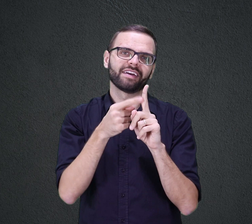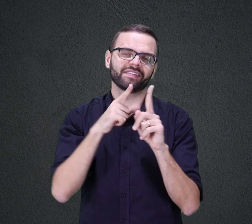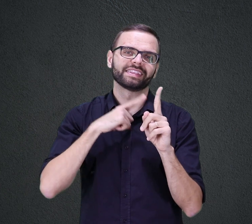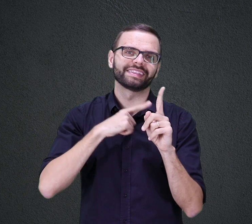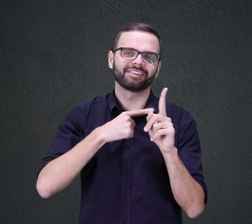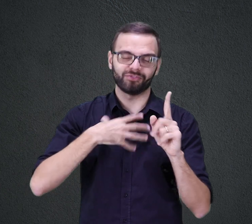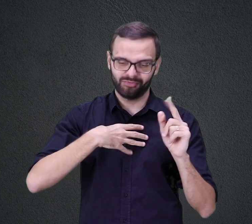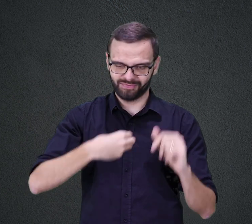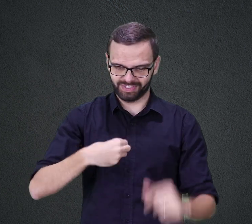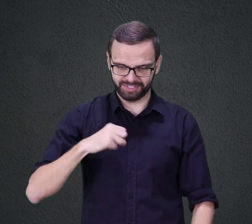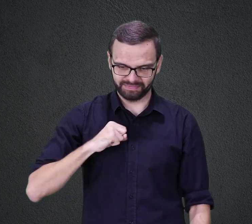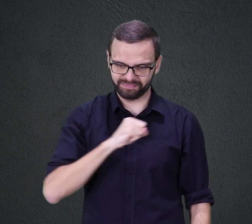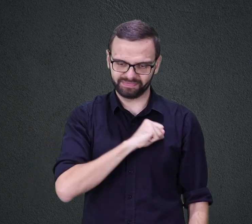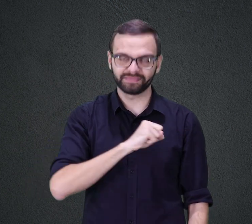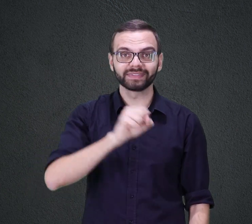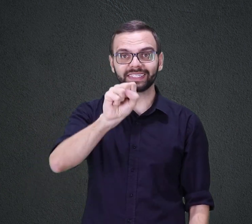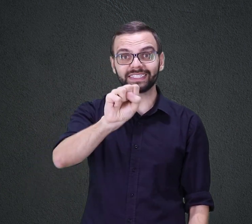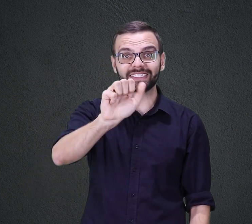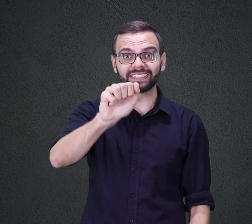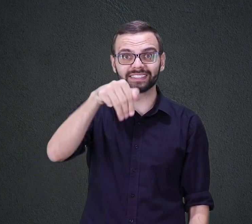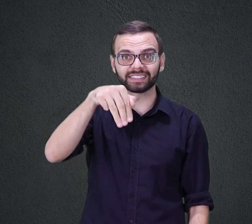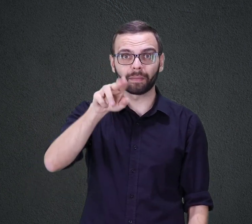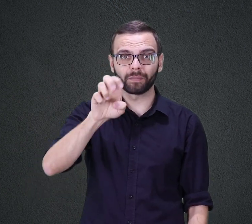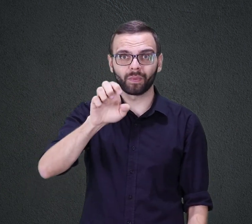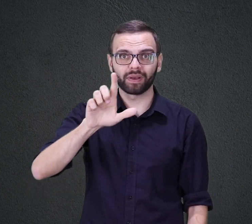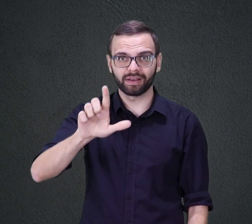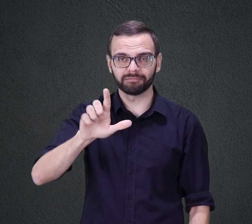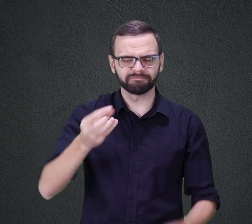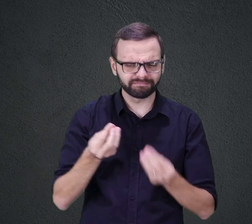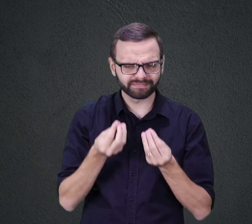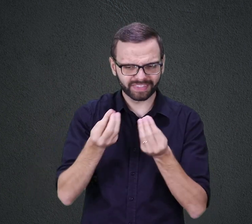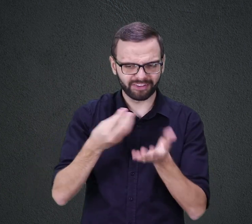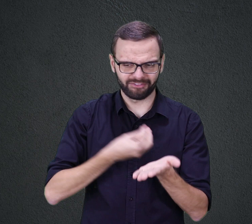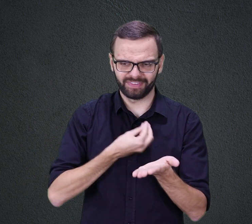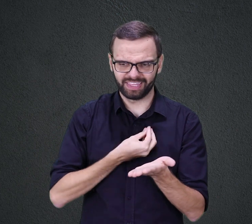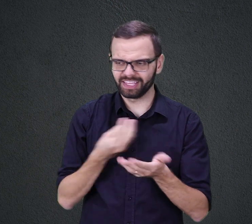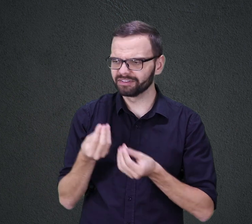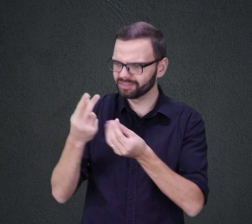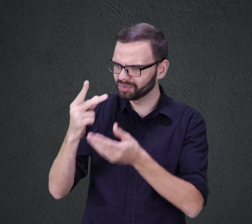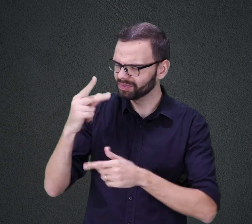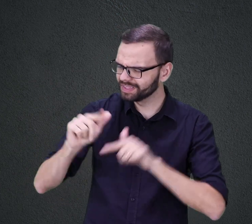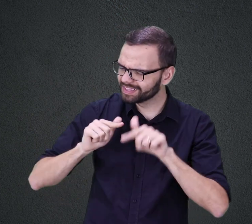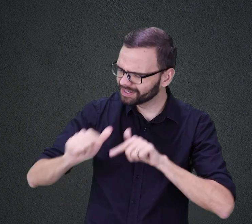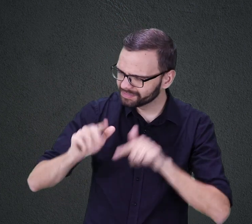CONSAGRADO E ENTREGUE AO TRABALHO DO SENHOR AINDA CRIANÇA POSSIVELMENTE POR VOLTA DOS TRÊS ANOS